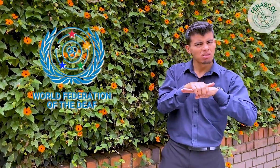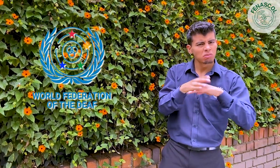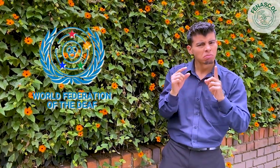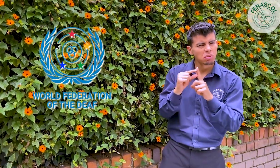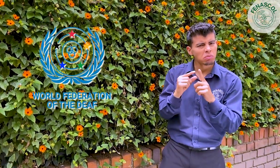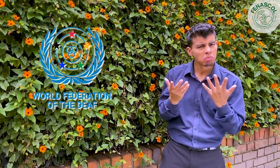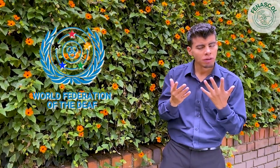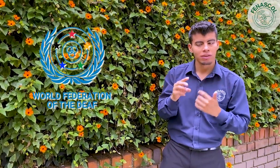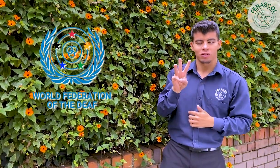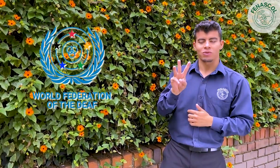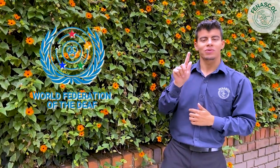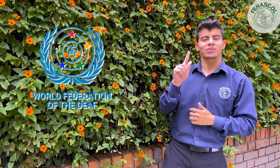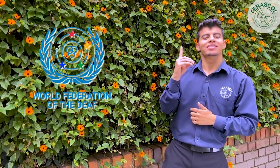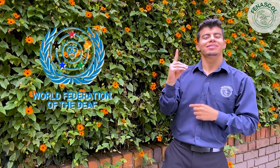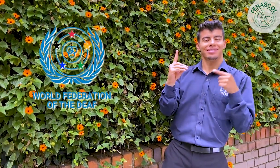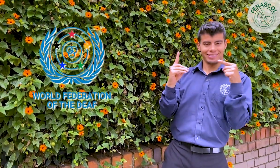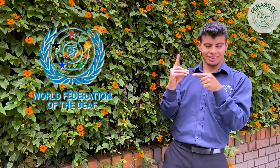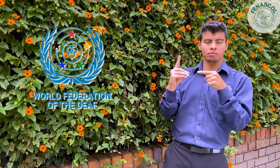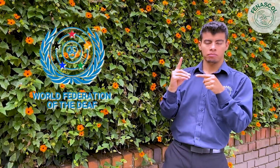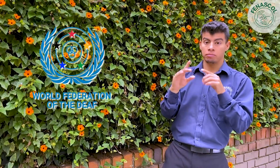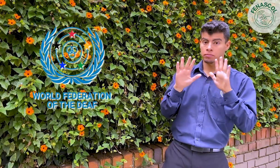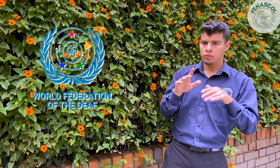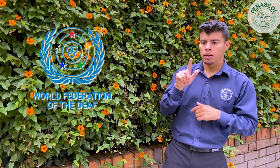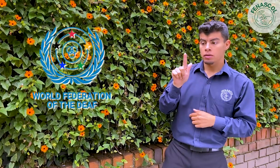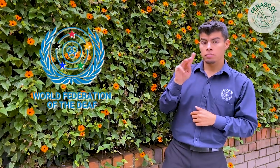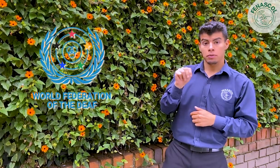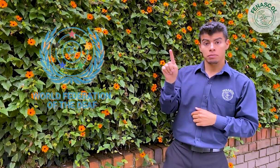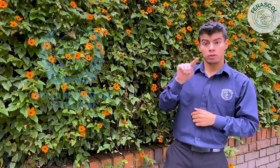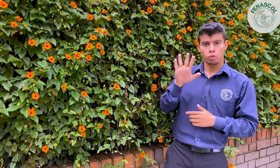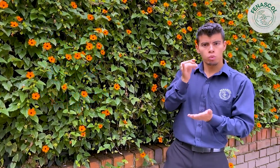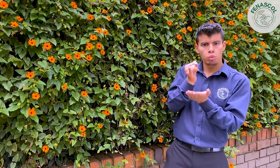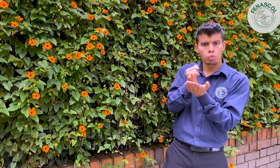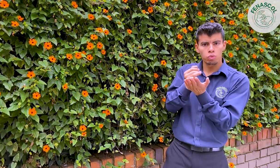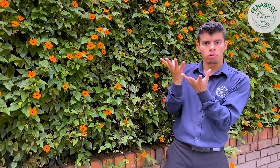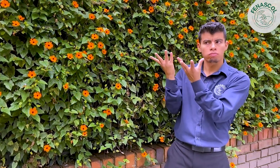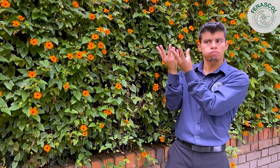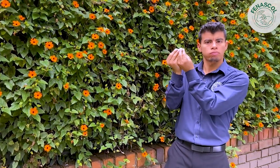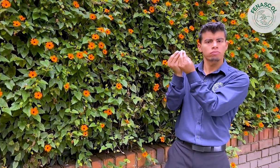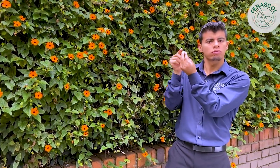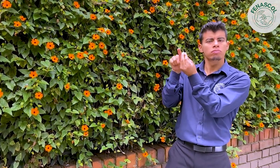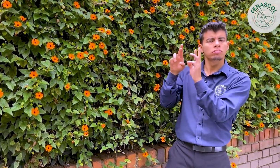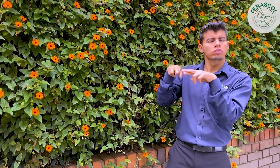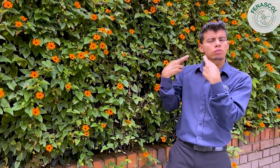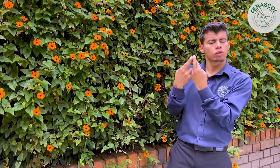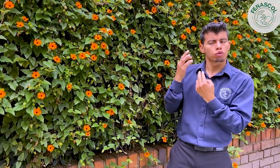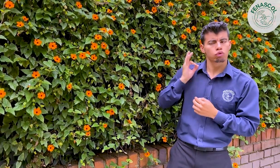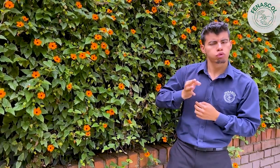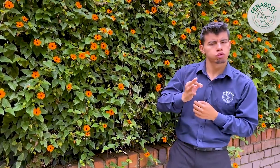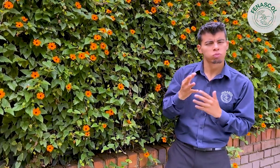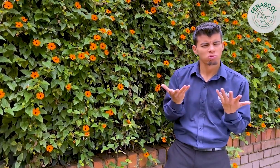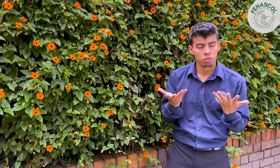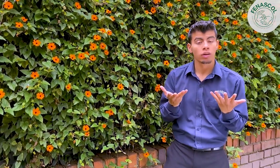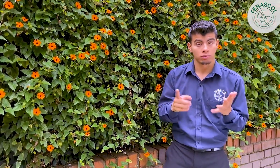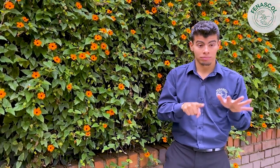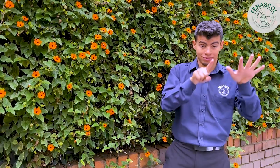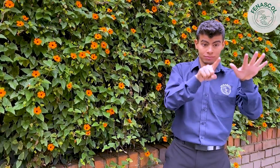inglés WFD, Federación Mundial de Sordos, tiene en su agenda